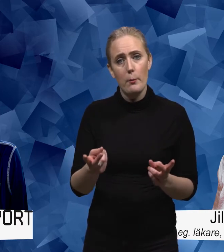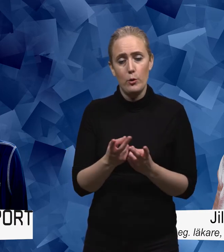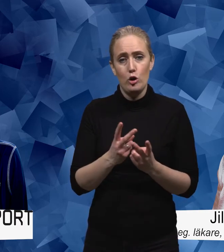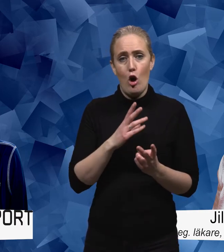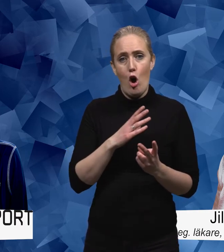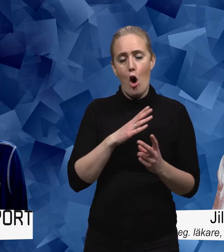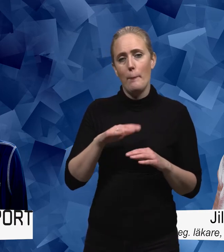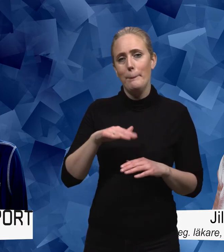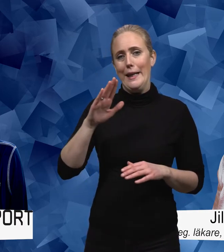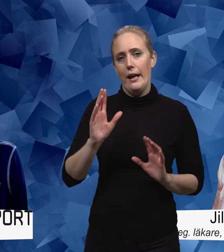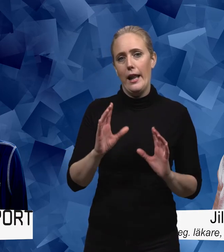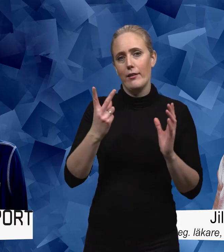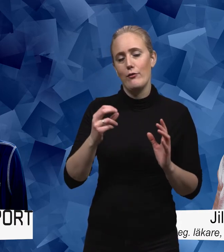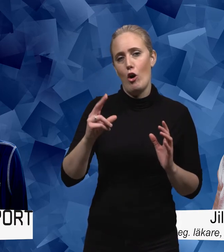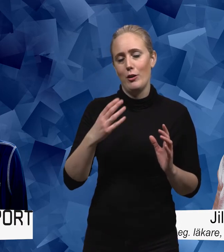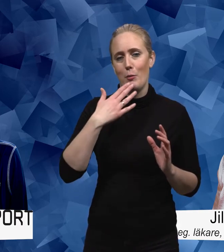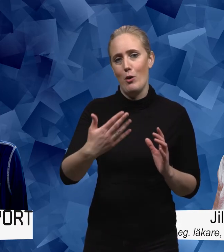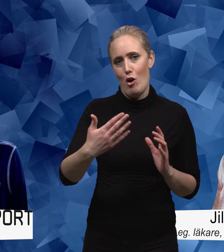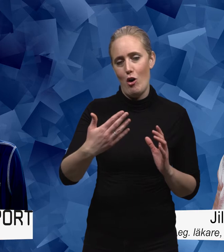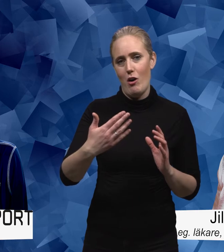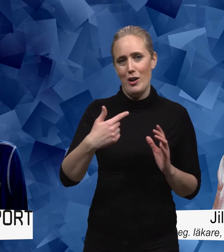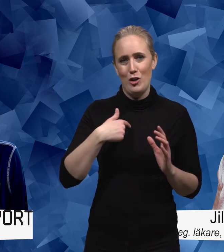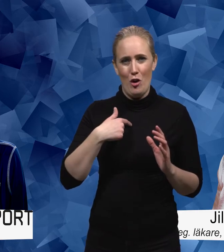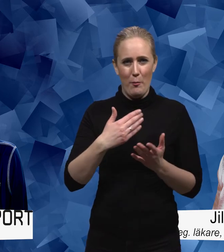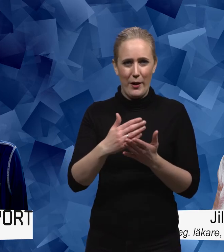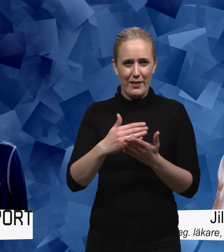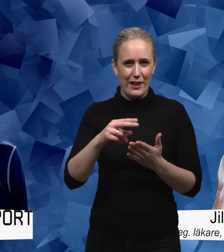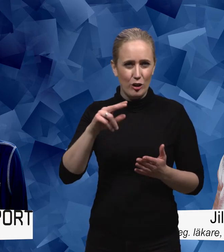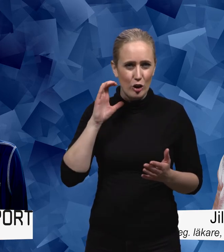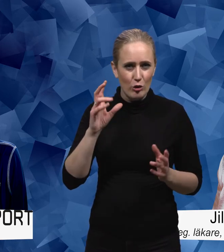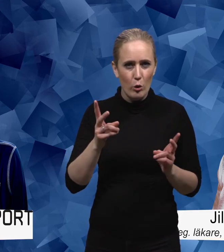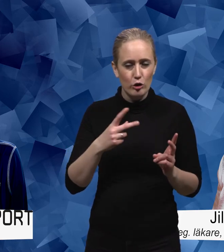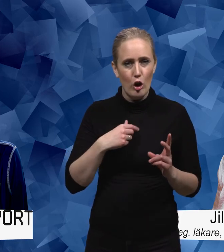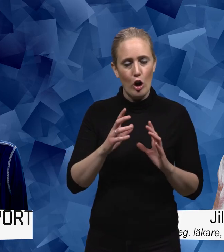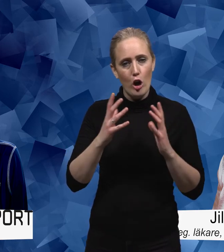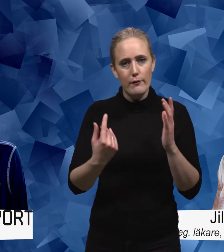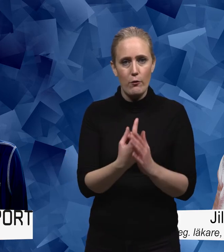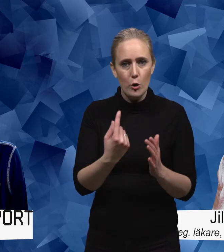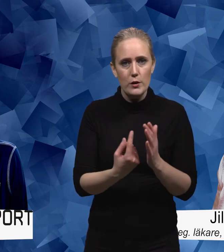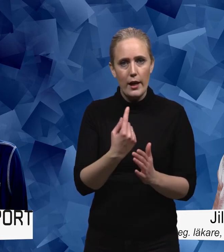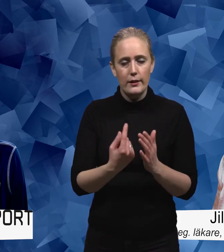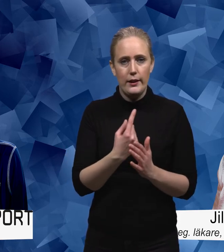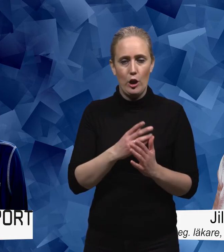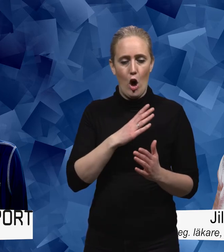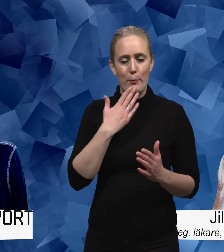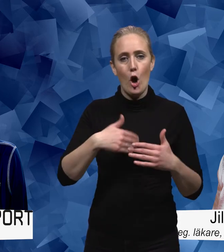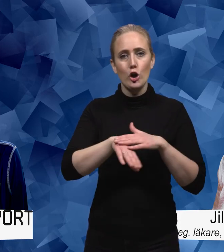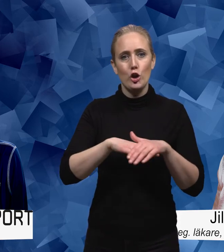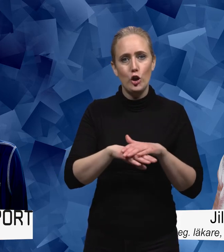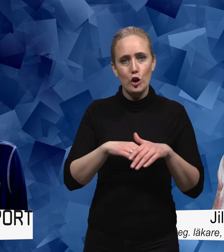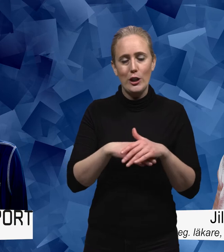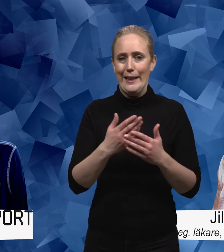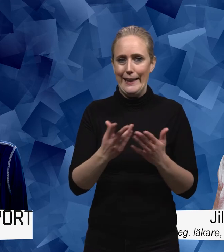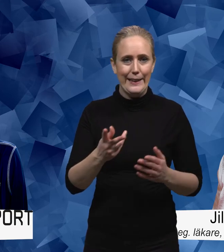så att säga ni kommer ihåg att jag pratade om det över en kort stund sedan när det handlar om att öka förutsättningar basen sova bra äta bra